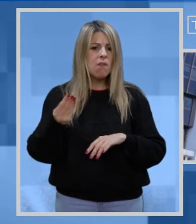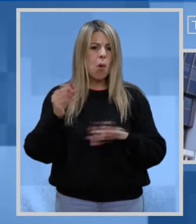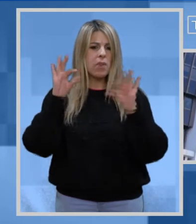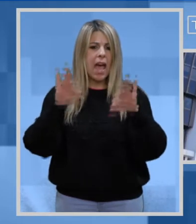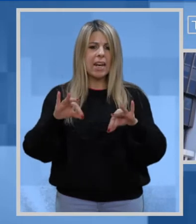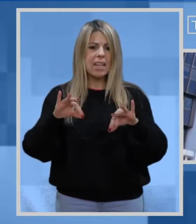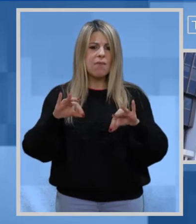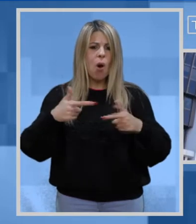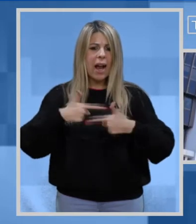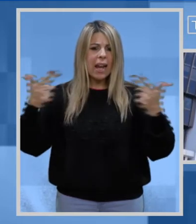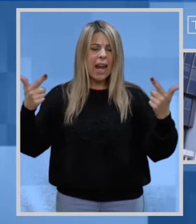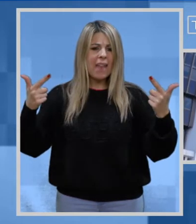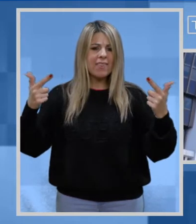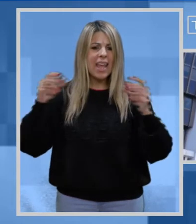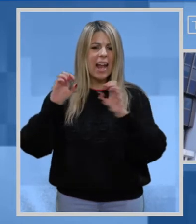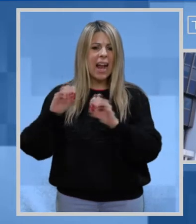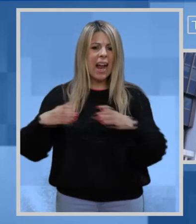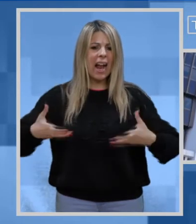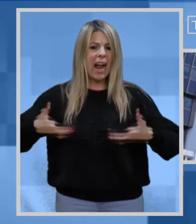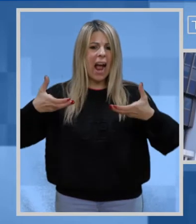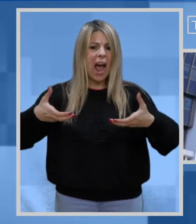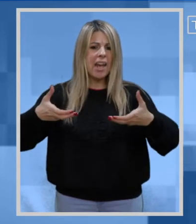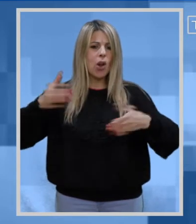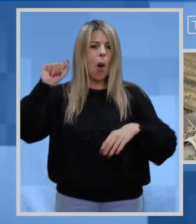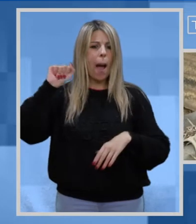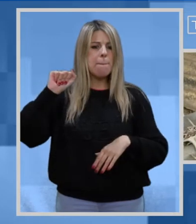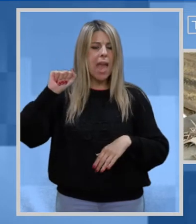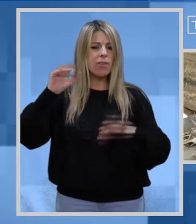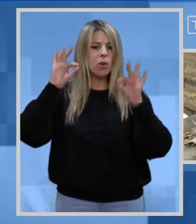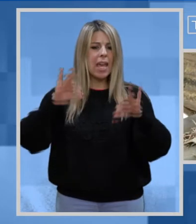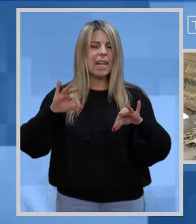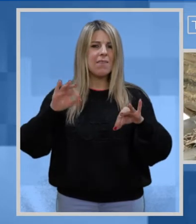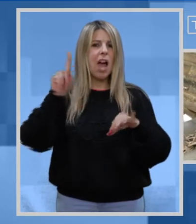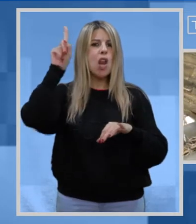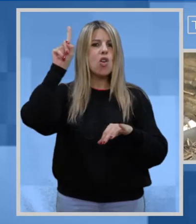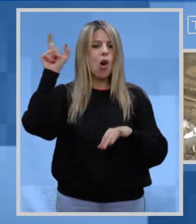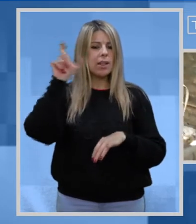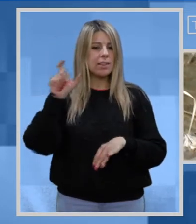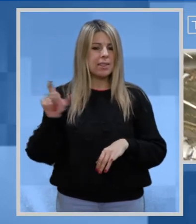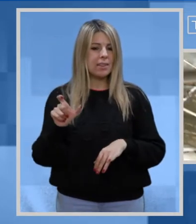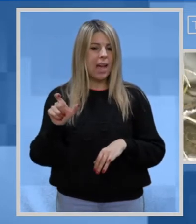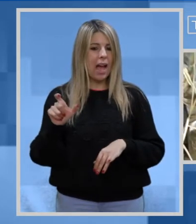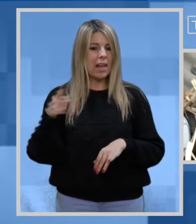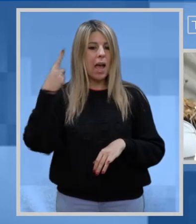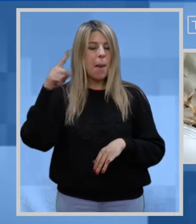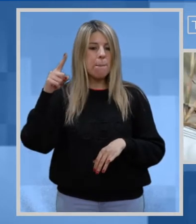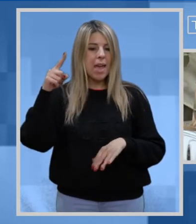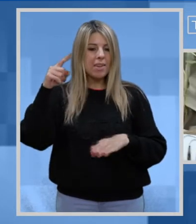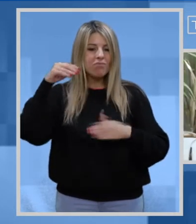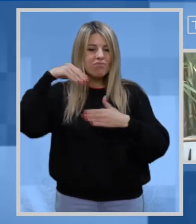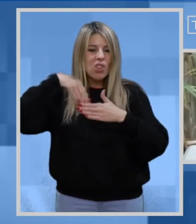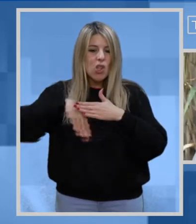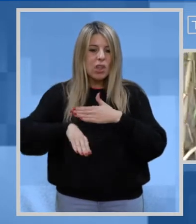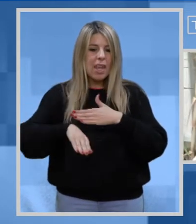amianto proveniente dal nord Italia E' destinato a essere interrato nelle